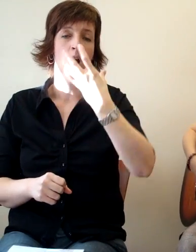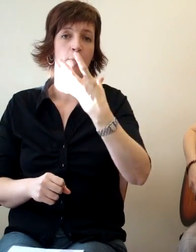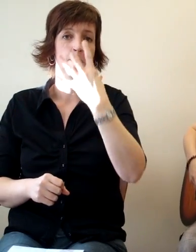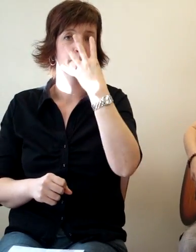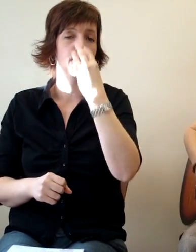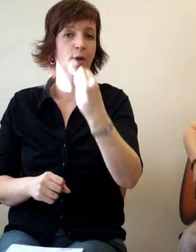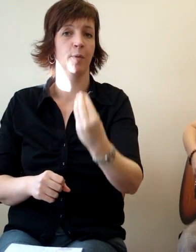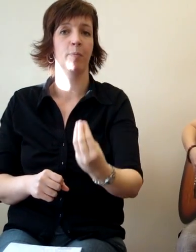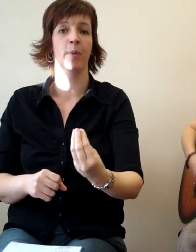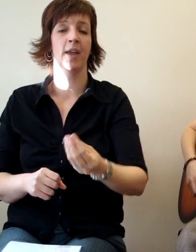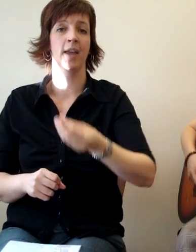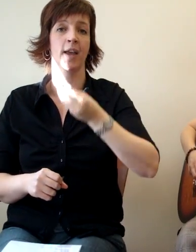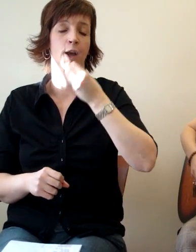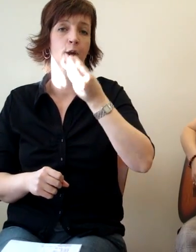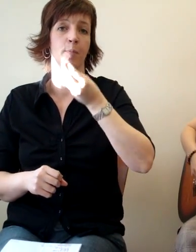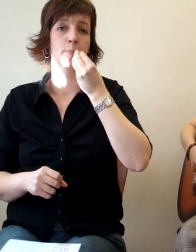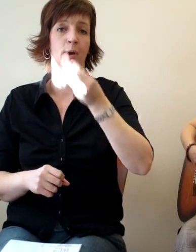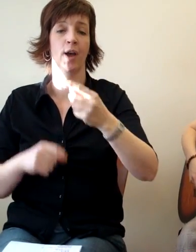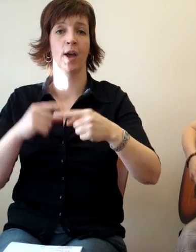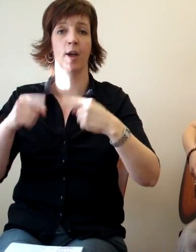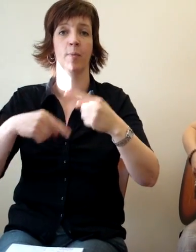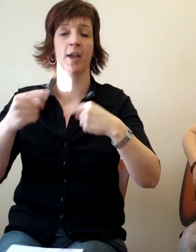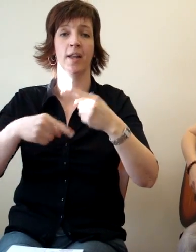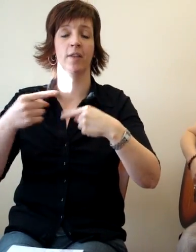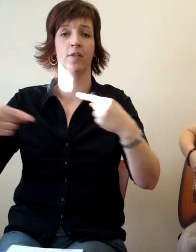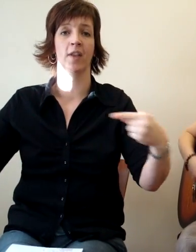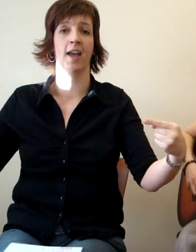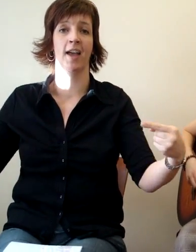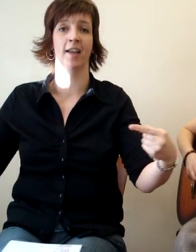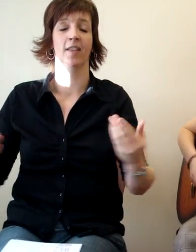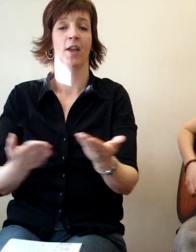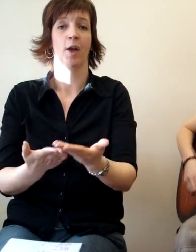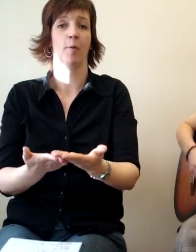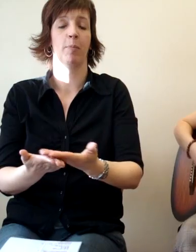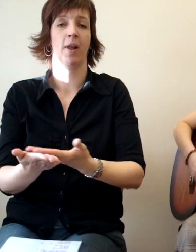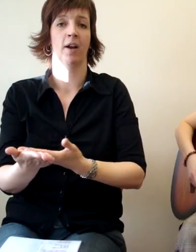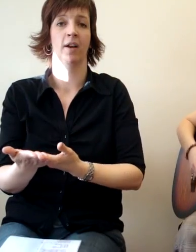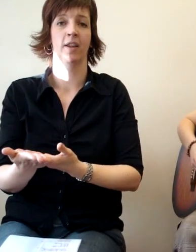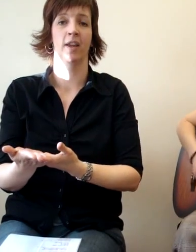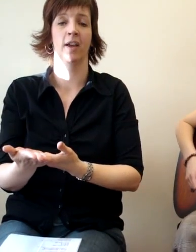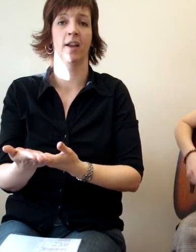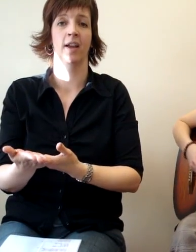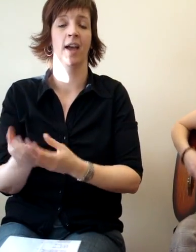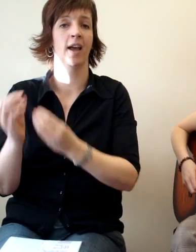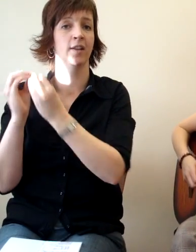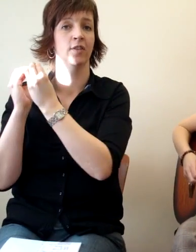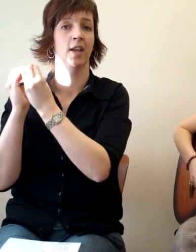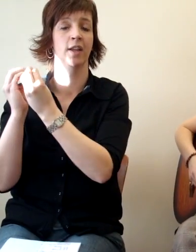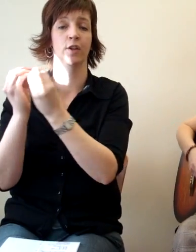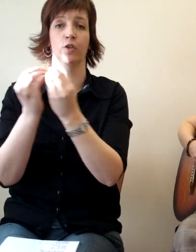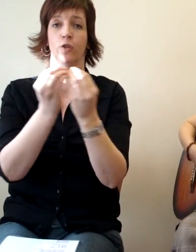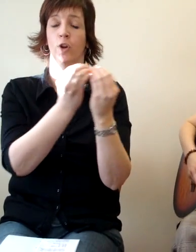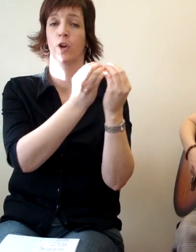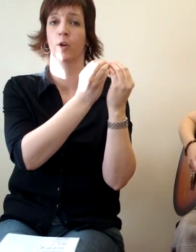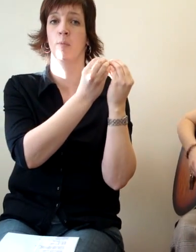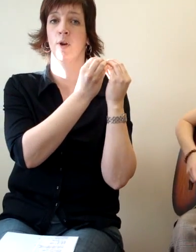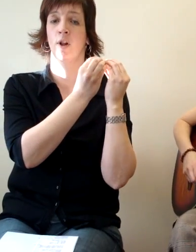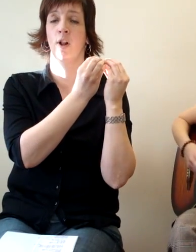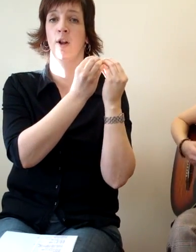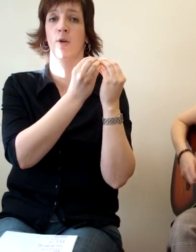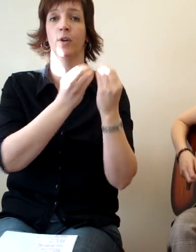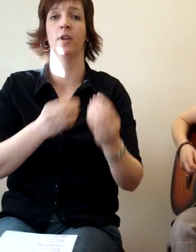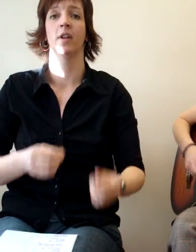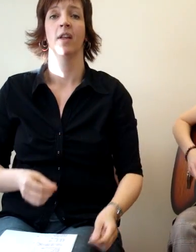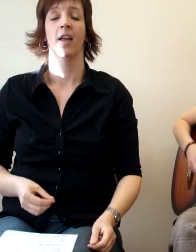Appel, peer, een pruin en een taart Een pakje kaas en een stuk